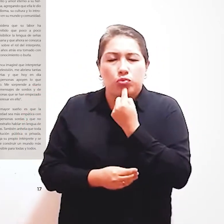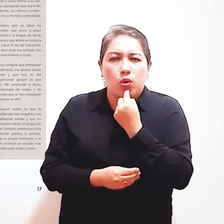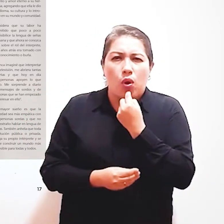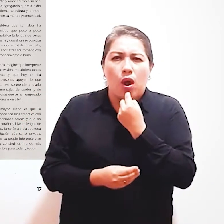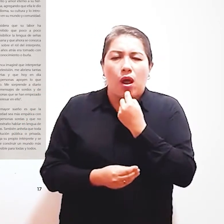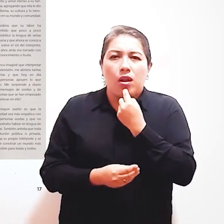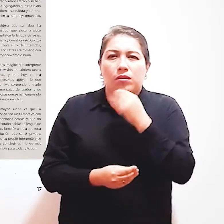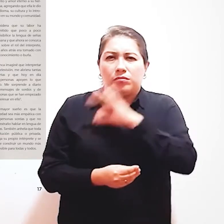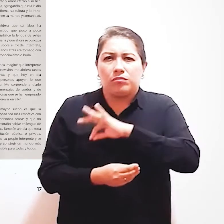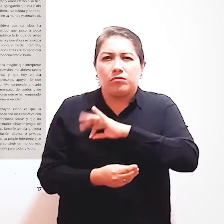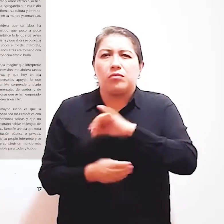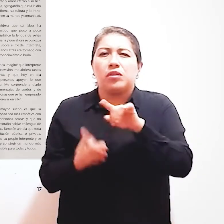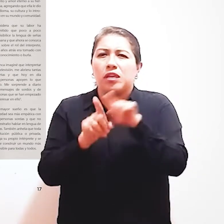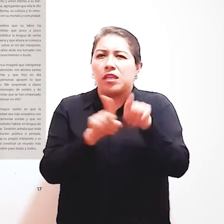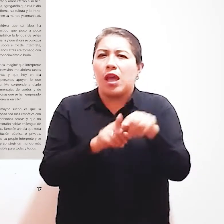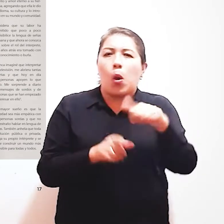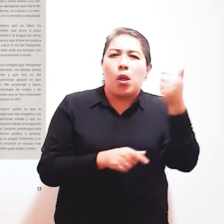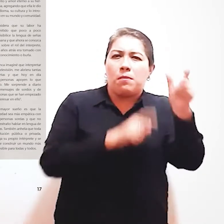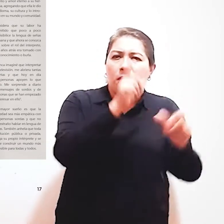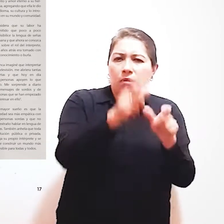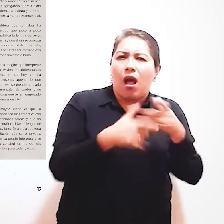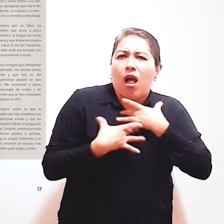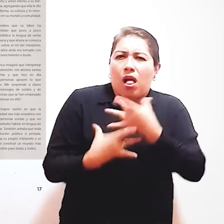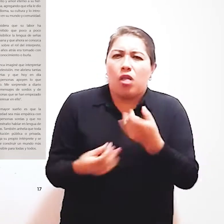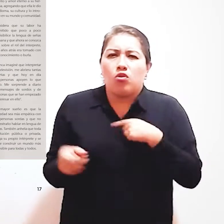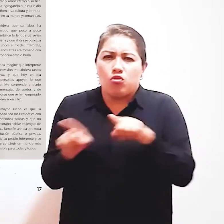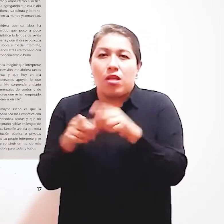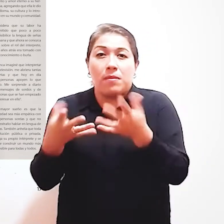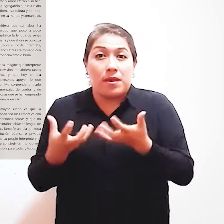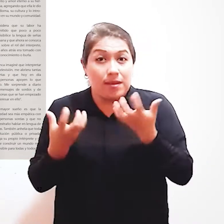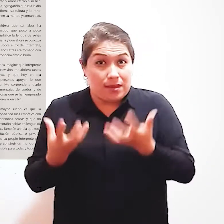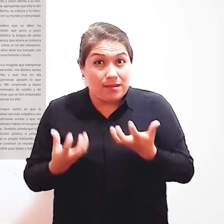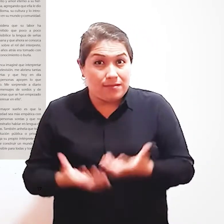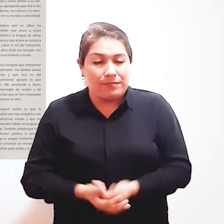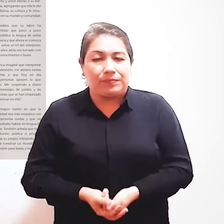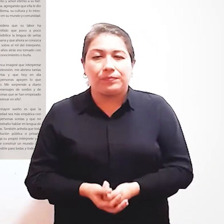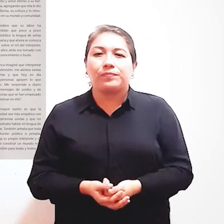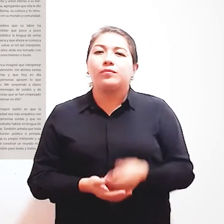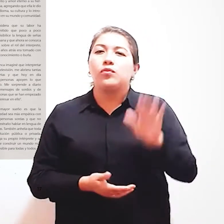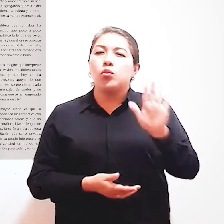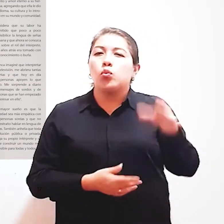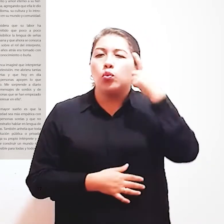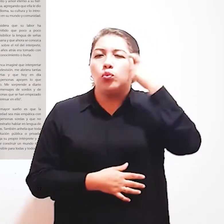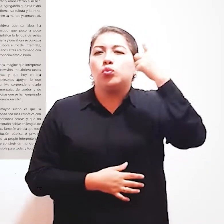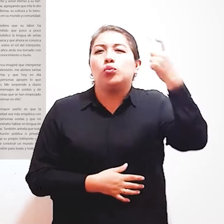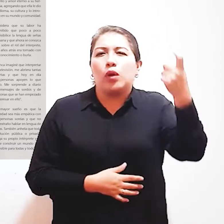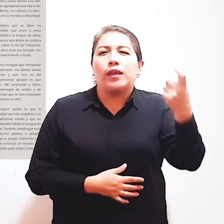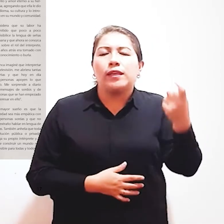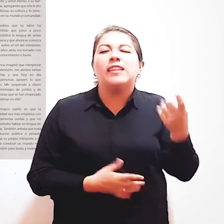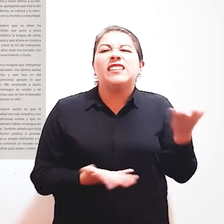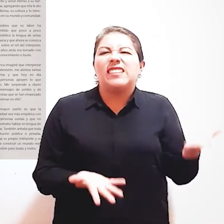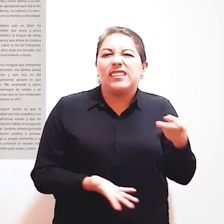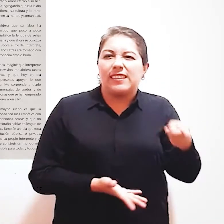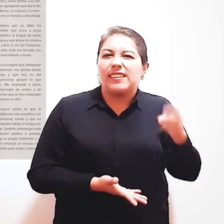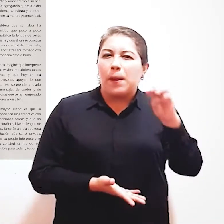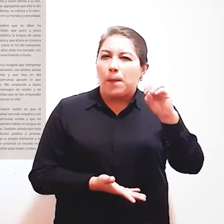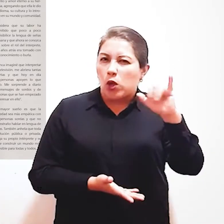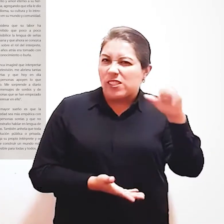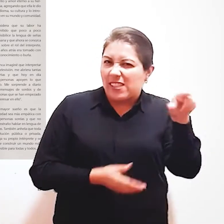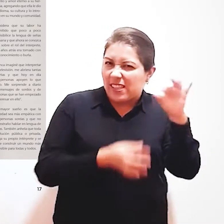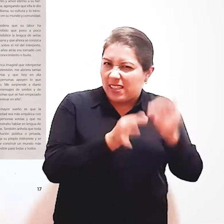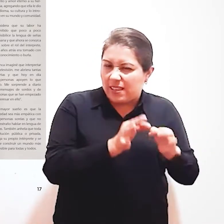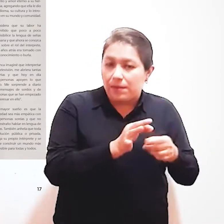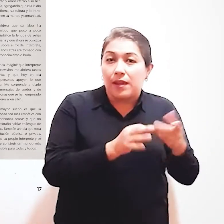Y de personas que han empezado A interesarse en ello Su mayor sueño Es que la sociedad Sea más